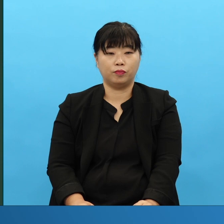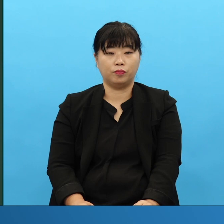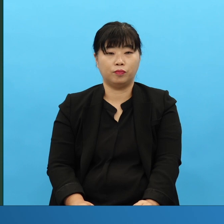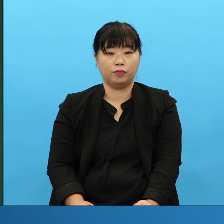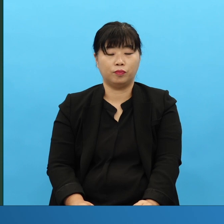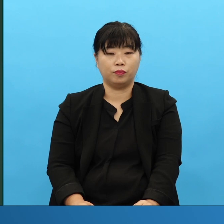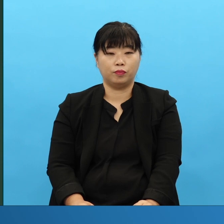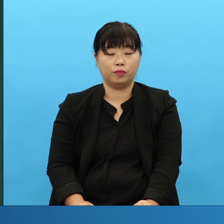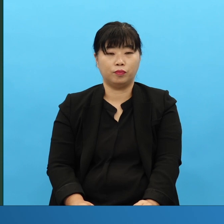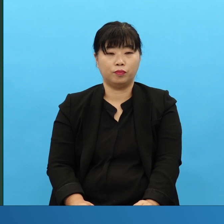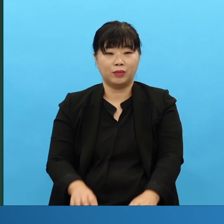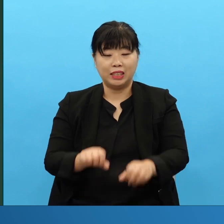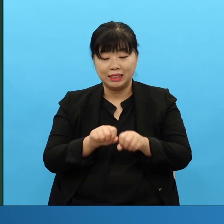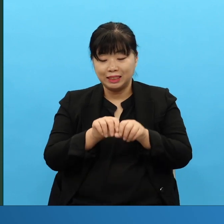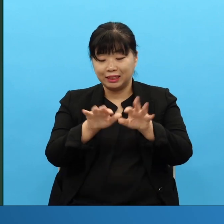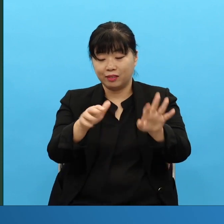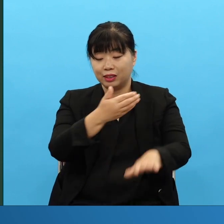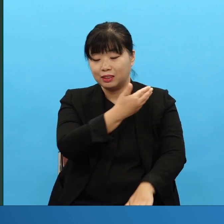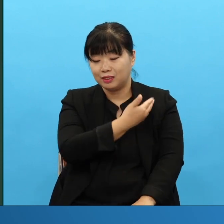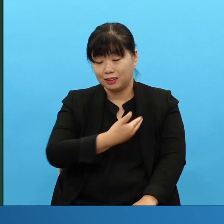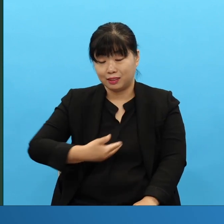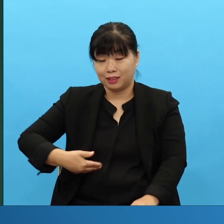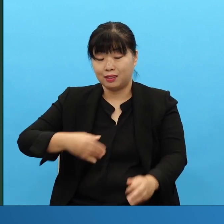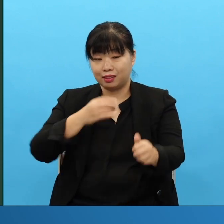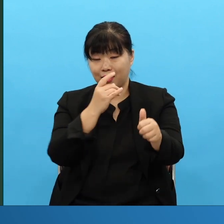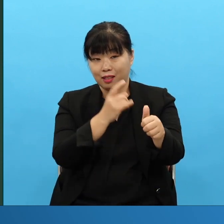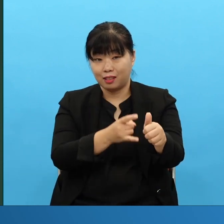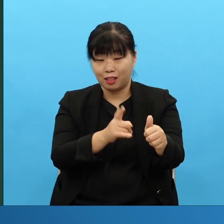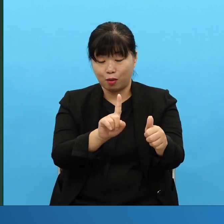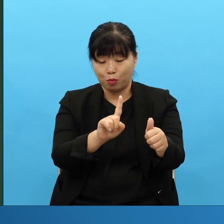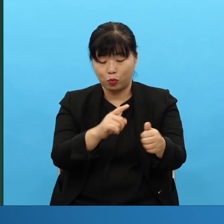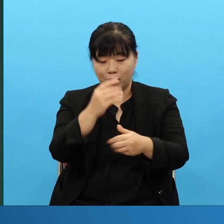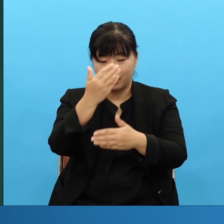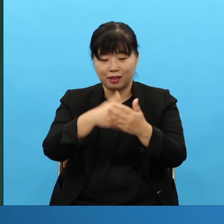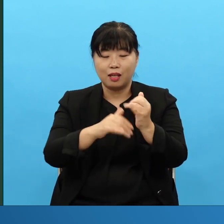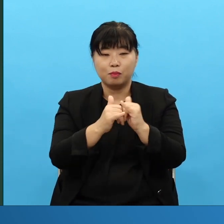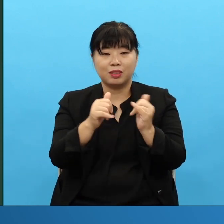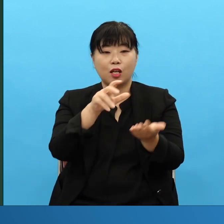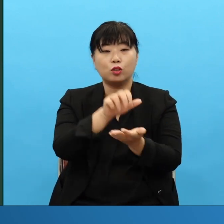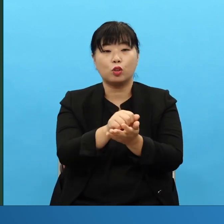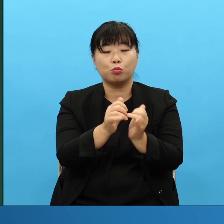헛어진 제자들은 남은 자고 정복자지만은 현재로서는 뭡니까